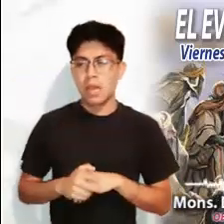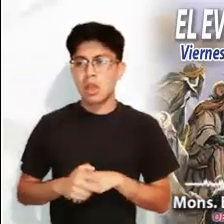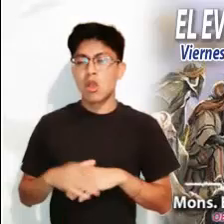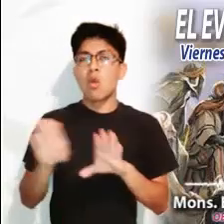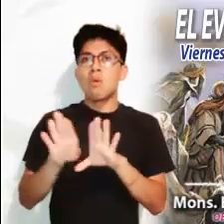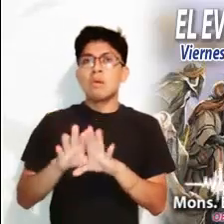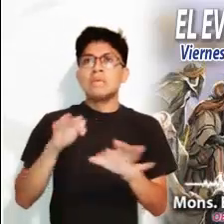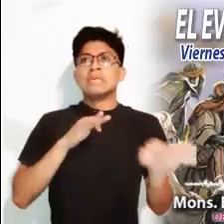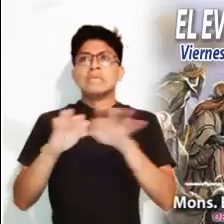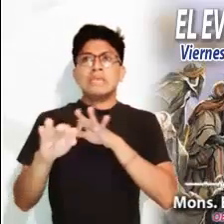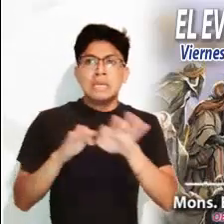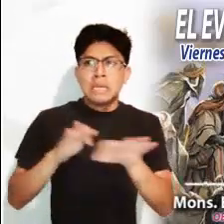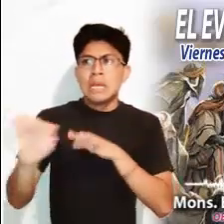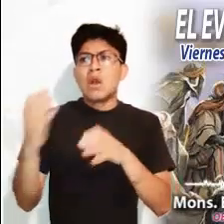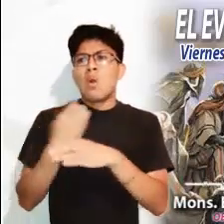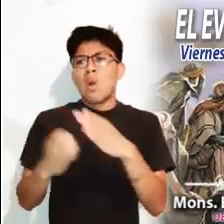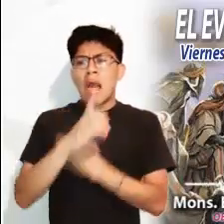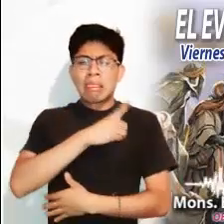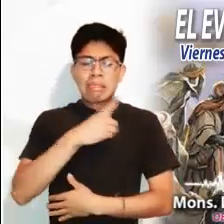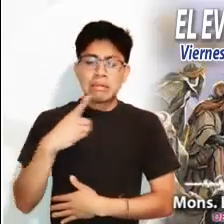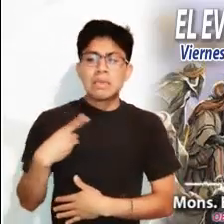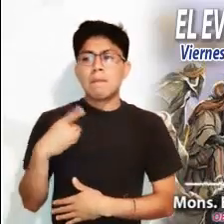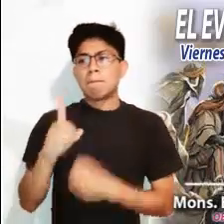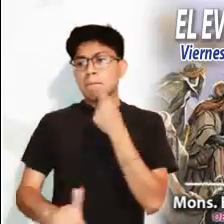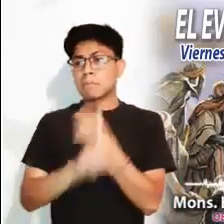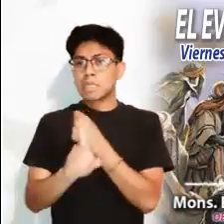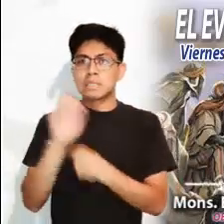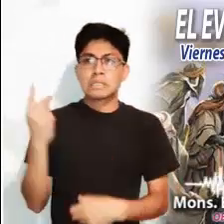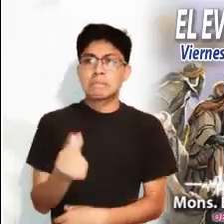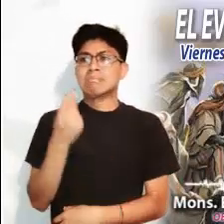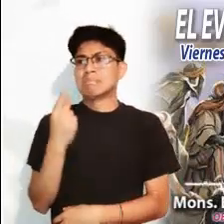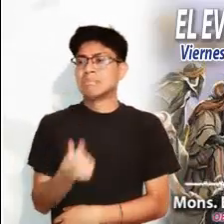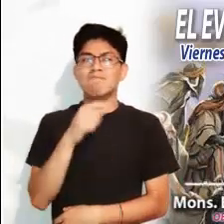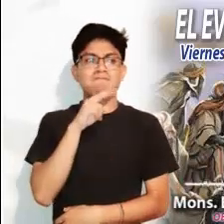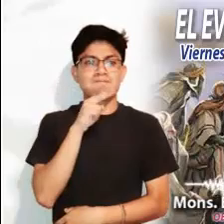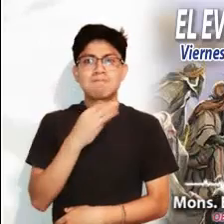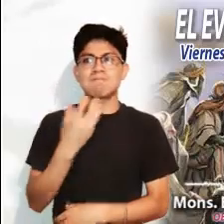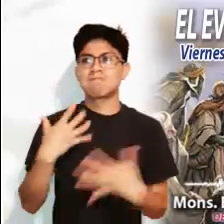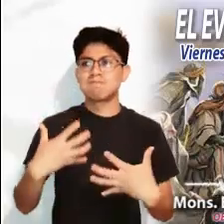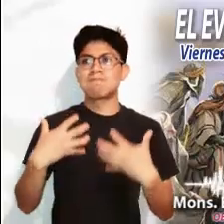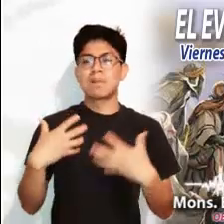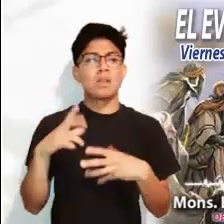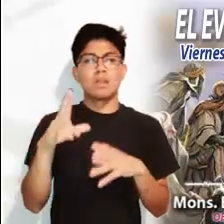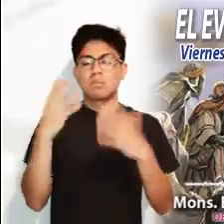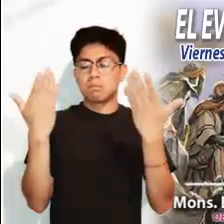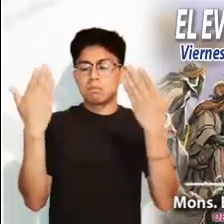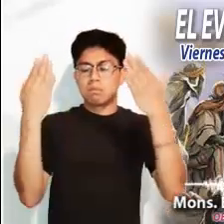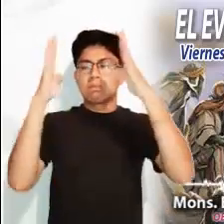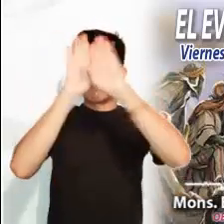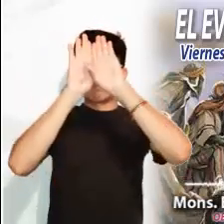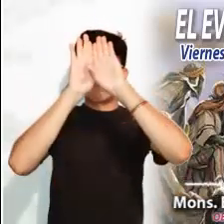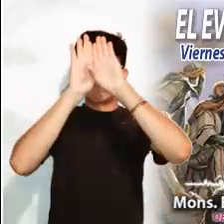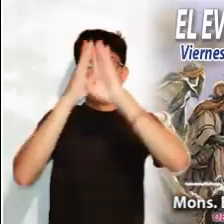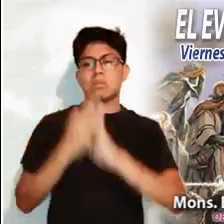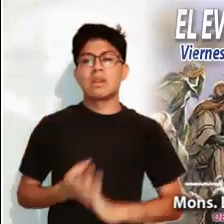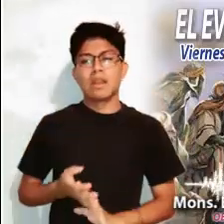de este día, me parece que nosotros hacemos lo mismo. Estamos tan apurados por el trabajo, por los quehaceres, por